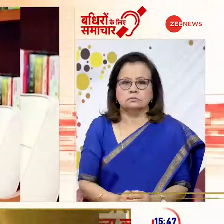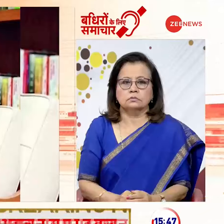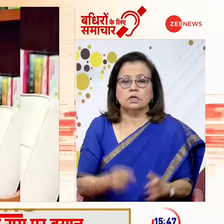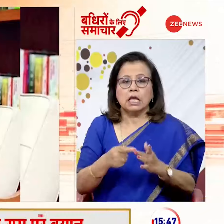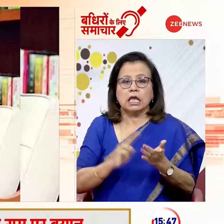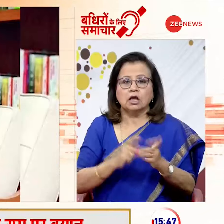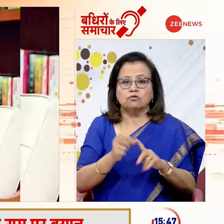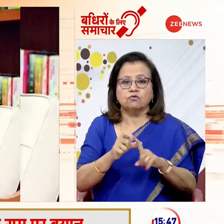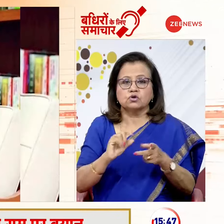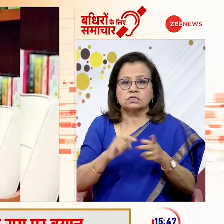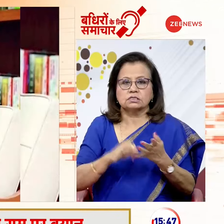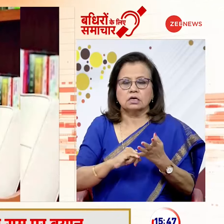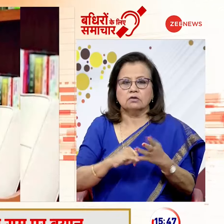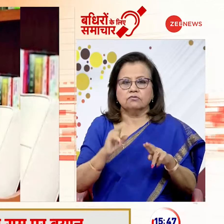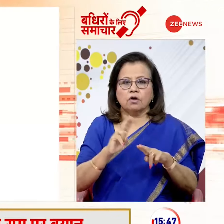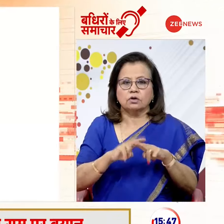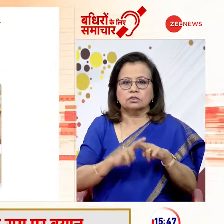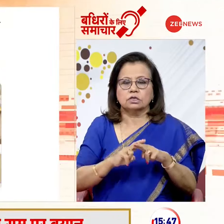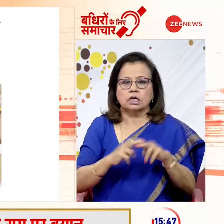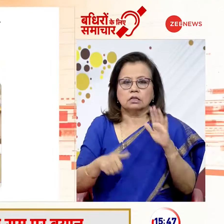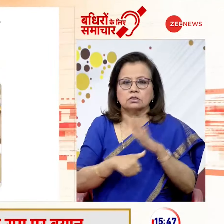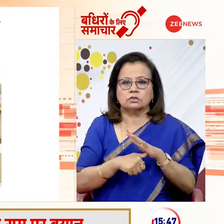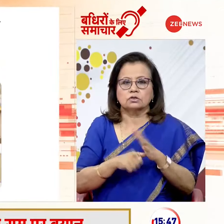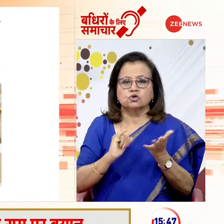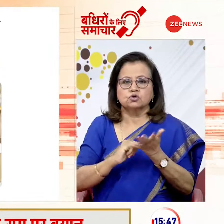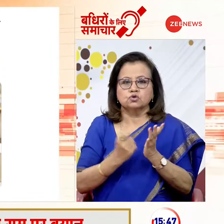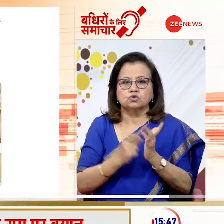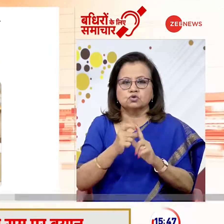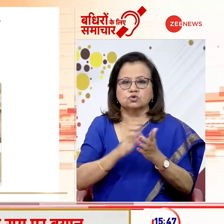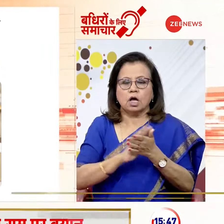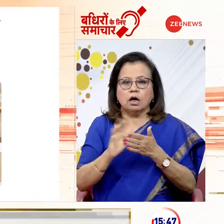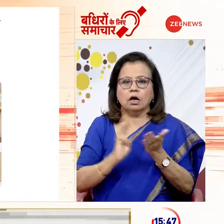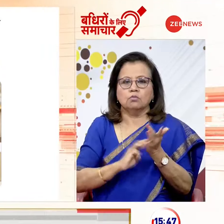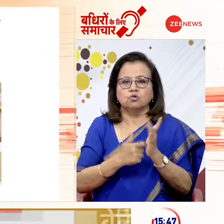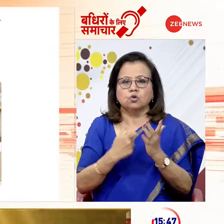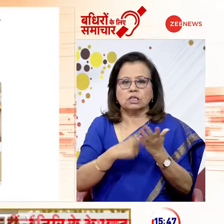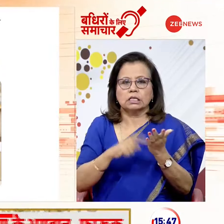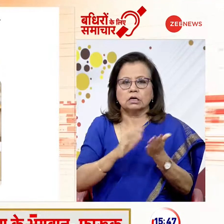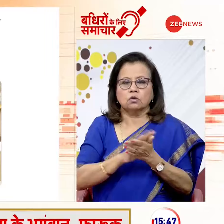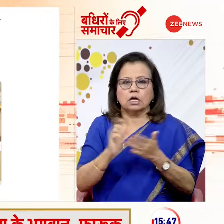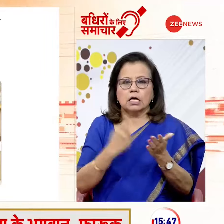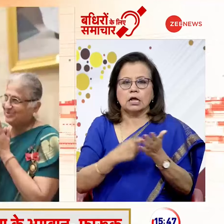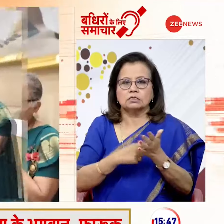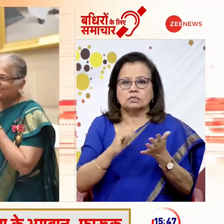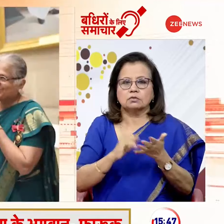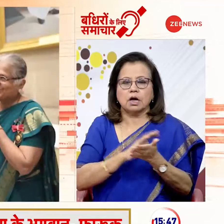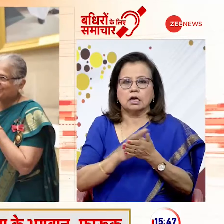इन्फोसिस की फाउंडेशन की अध्यक्ष सुधा मूर्ती को राज्यसभा के लिए मनुनीत